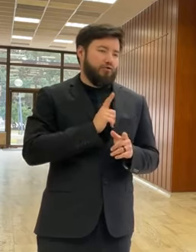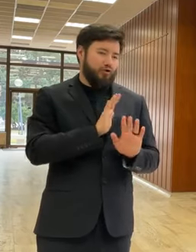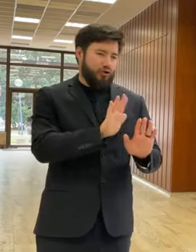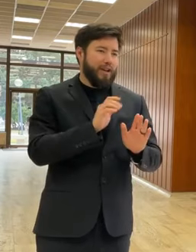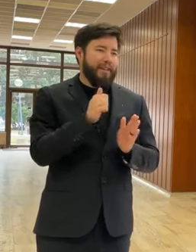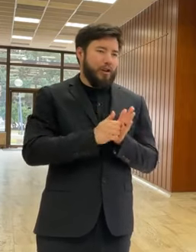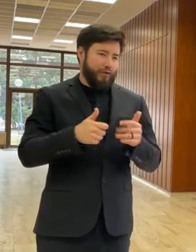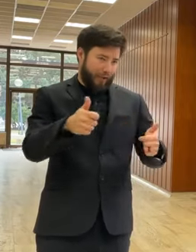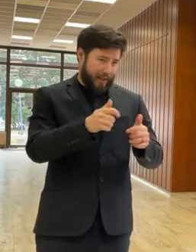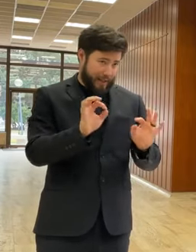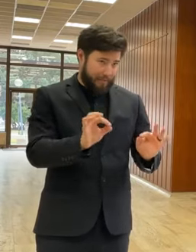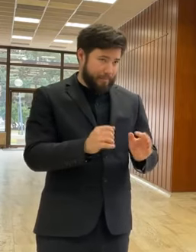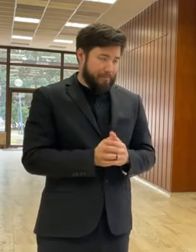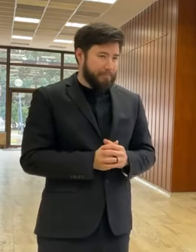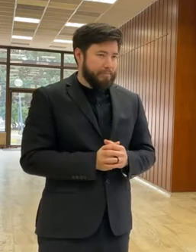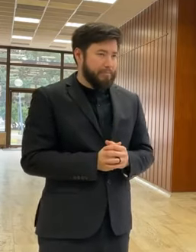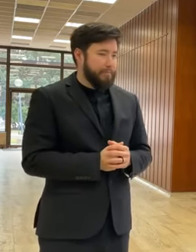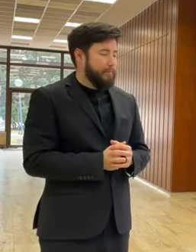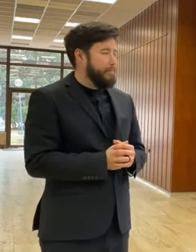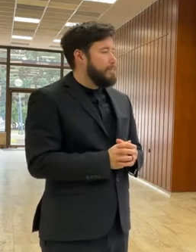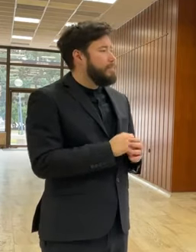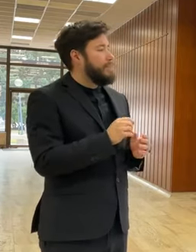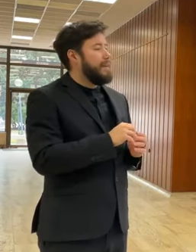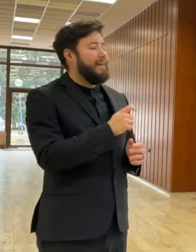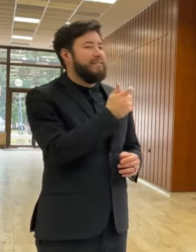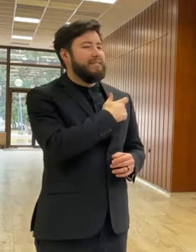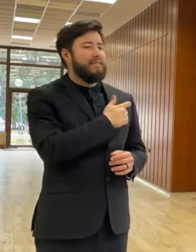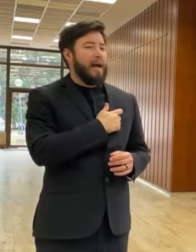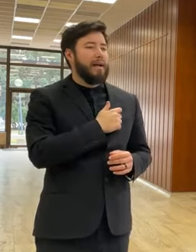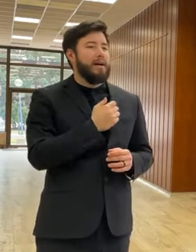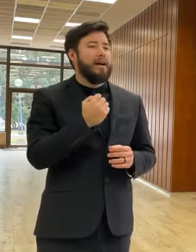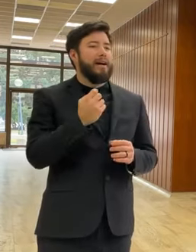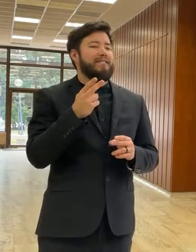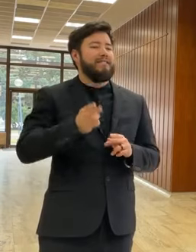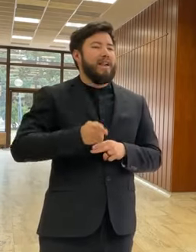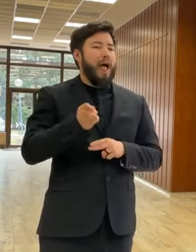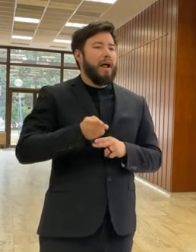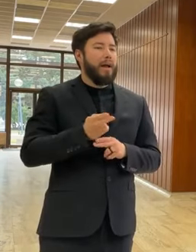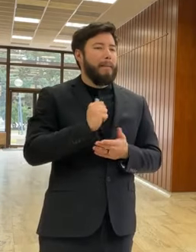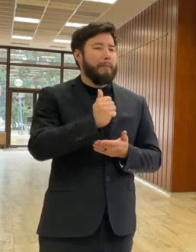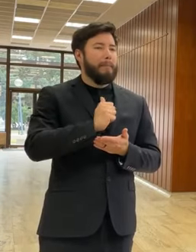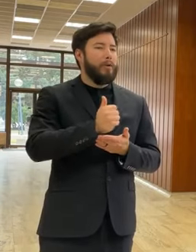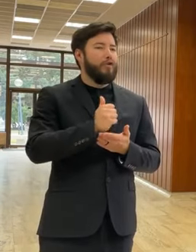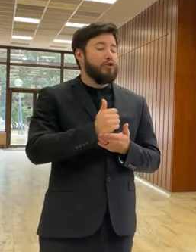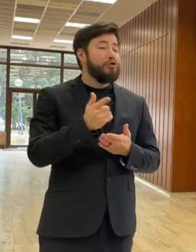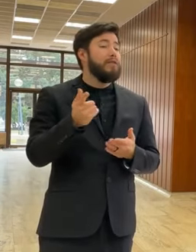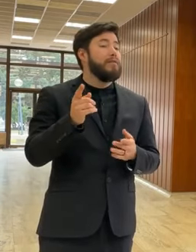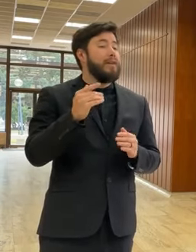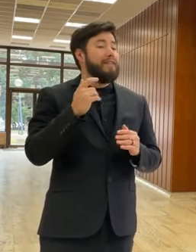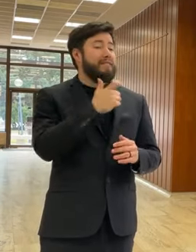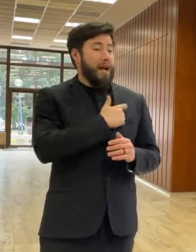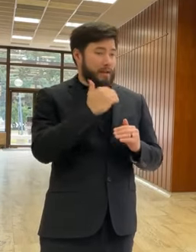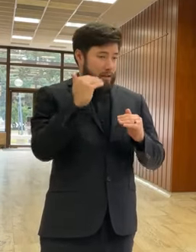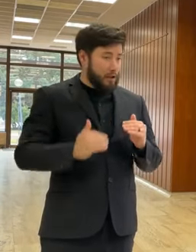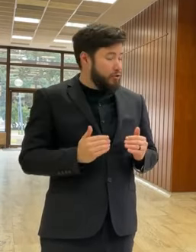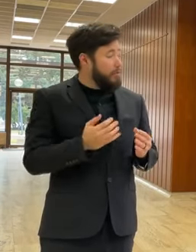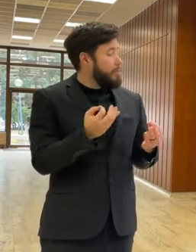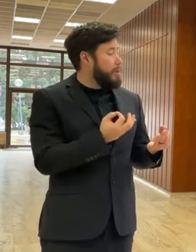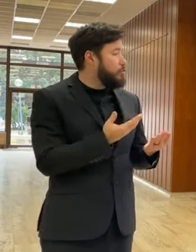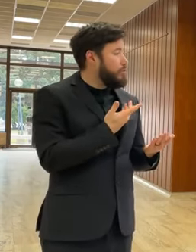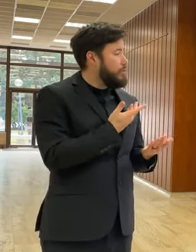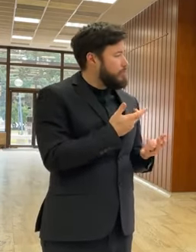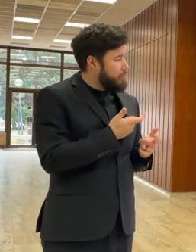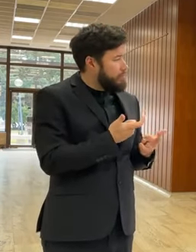ten tlačový briefing. Čo sa týka znižovania veku rušňovodičov, tak teda prečo zavádzame takúto novinku a ako to bude v praxi vyzerať? No,